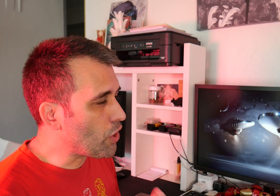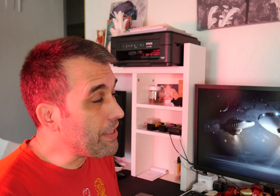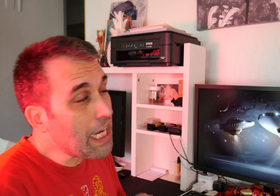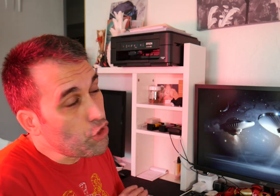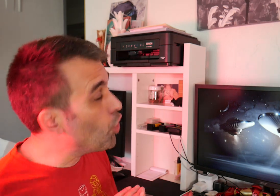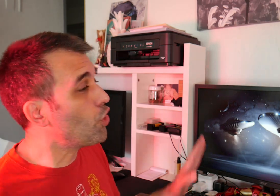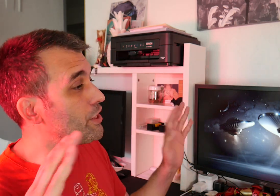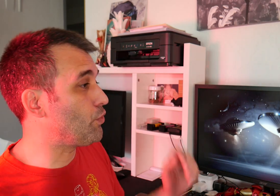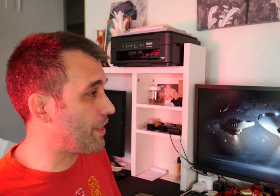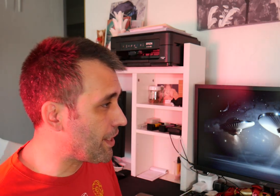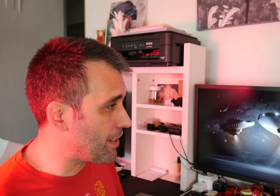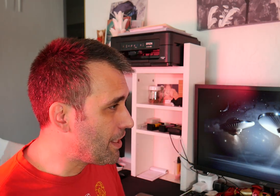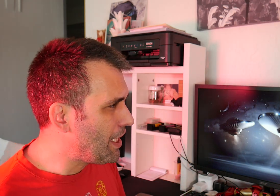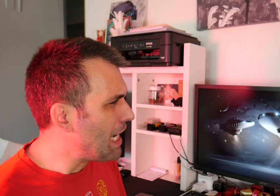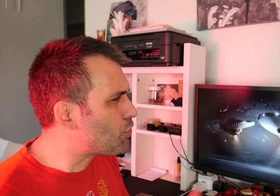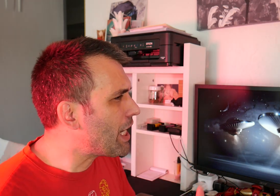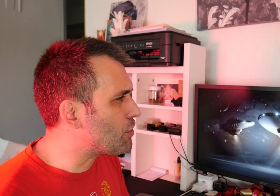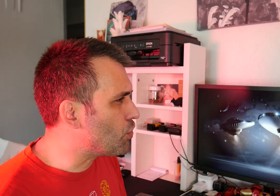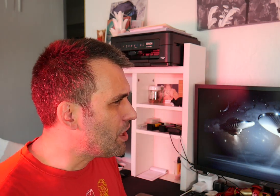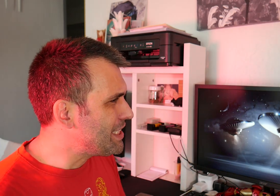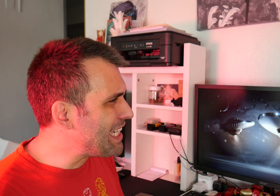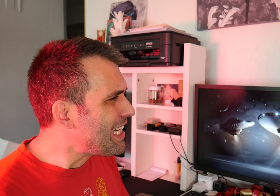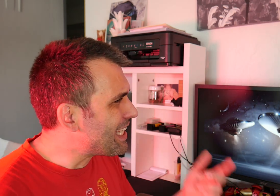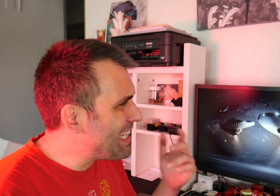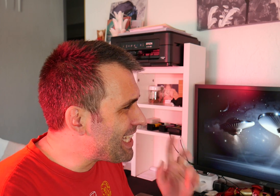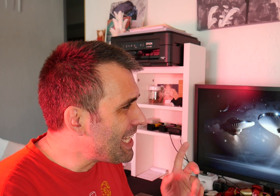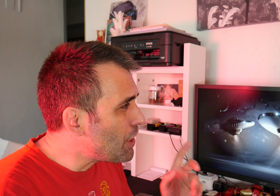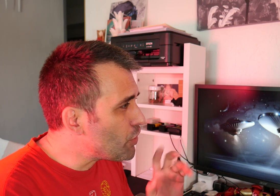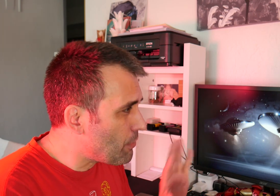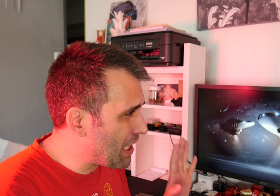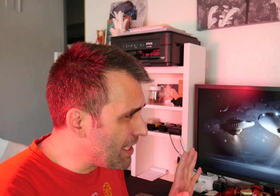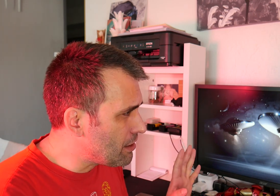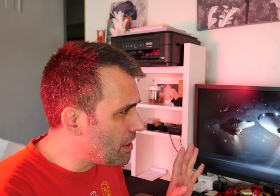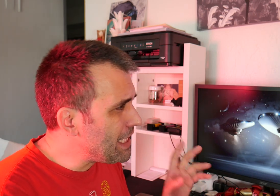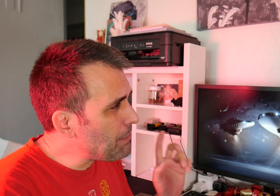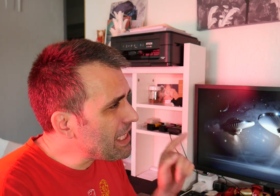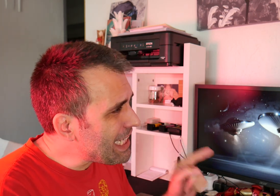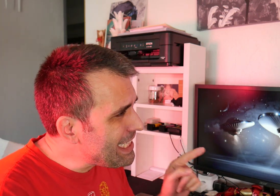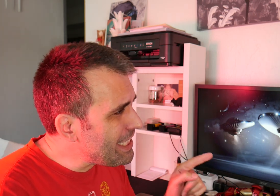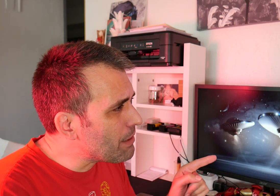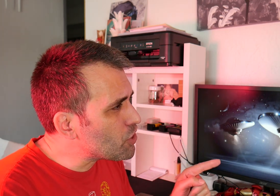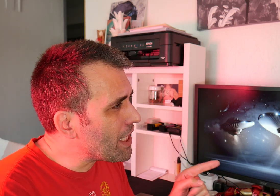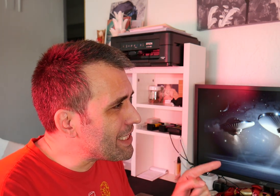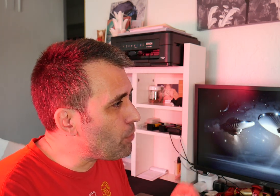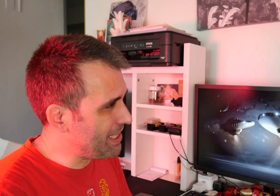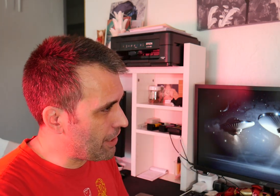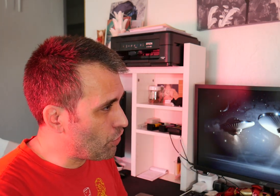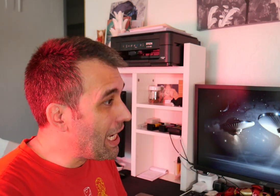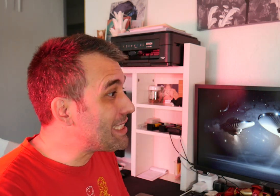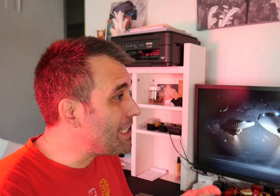todavía no es suficiente. Estoy harto, ya que de entrada no te debo nada y depende de ti demostrar que estoy mintiendo. Así